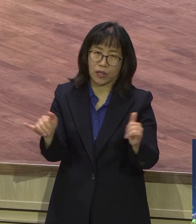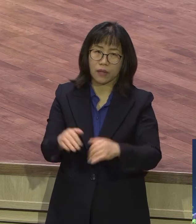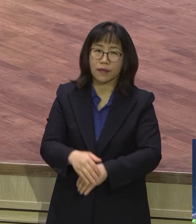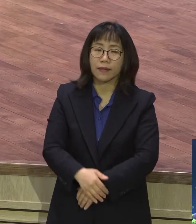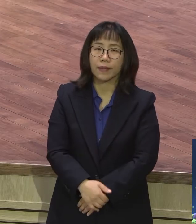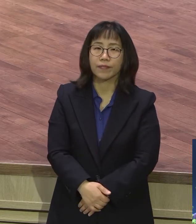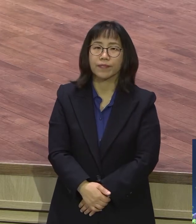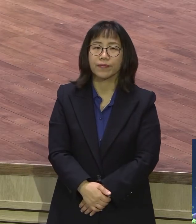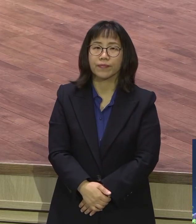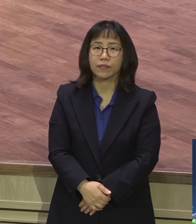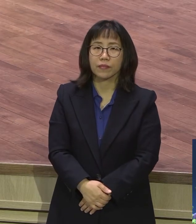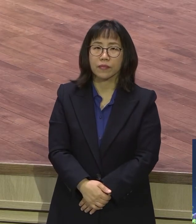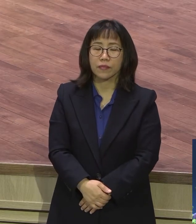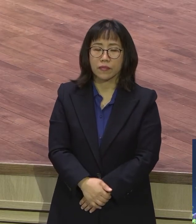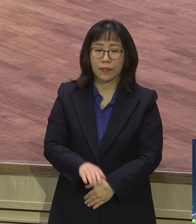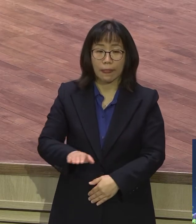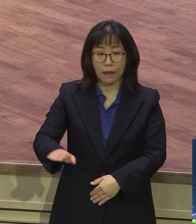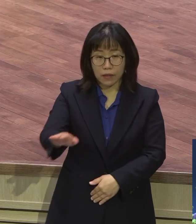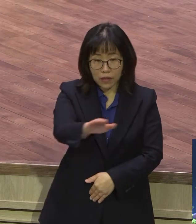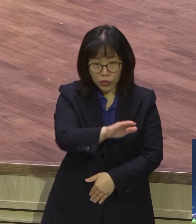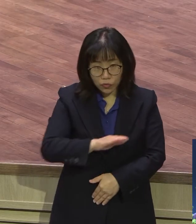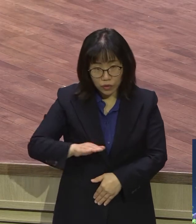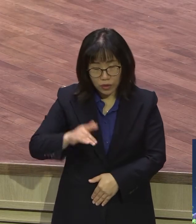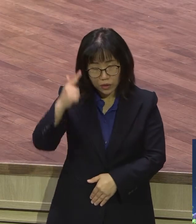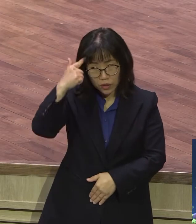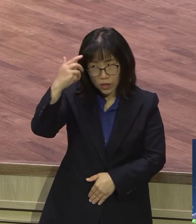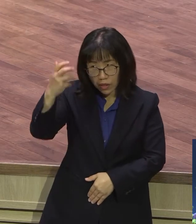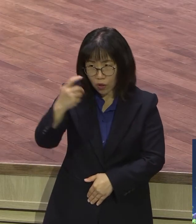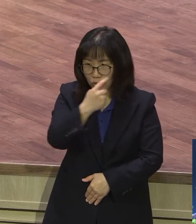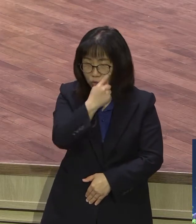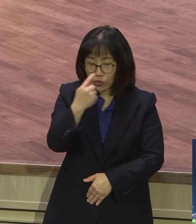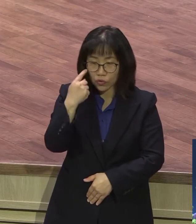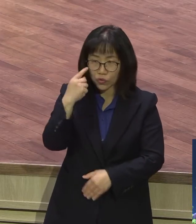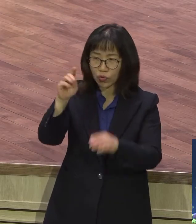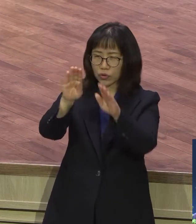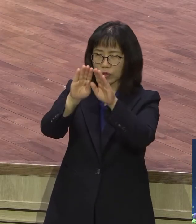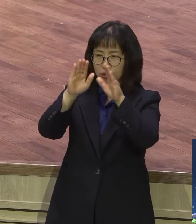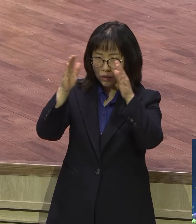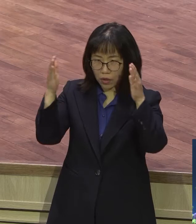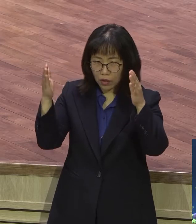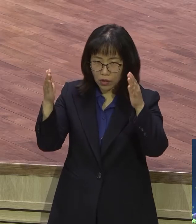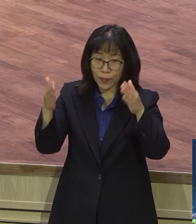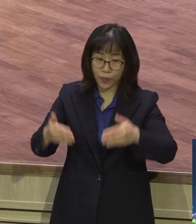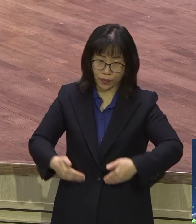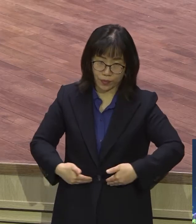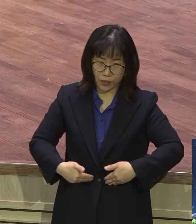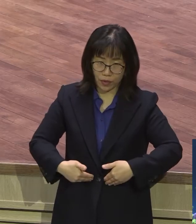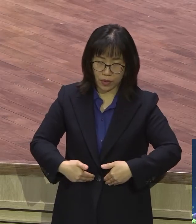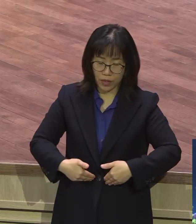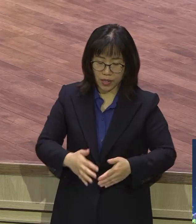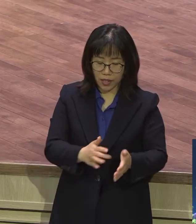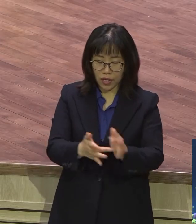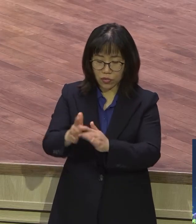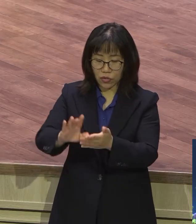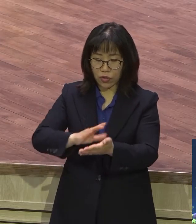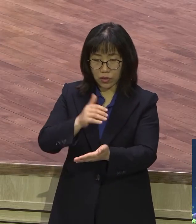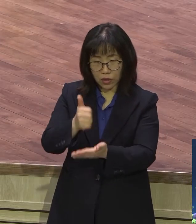우리는 영적인 눈을 열고 봐야 됩니다 예수 그리스도를 통한 구원의 감격을 누리는 삶이 되기 바랍니다